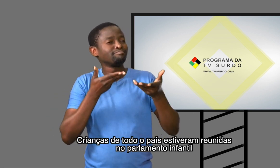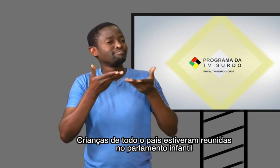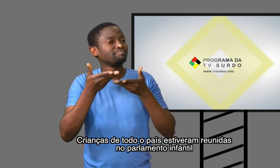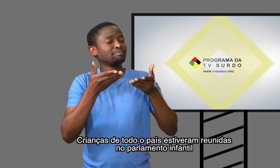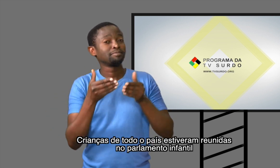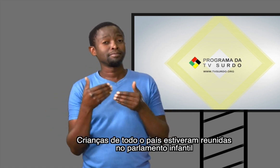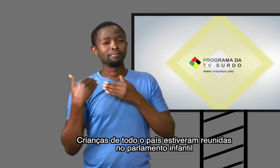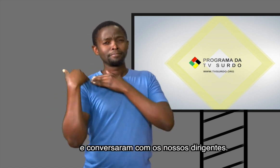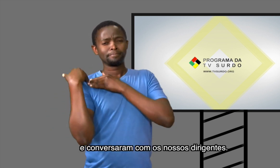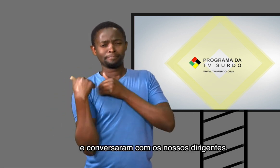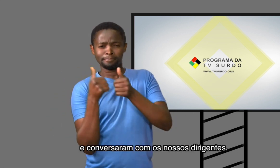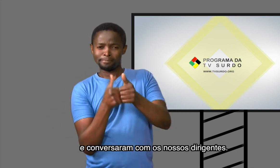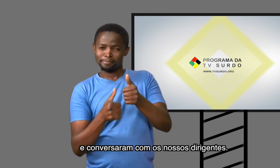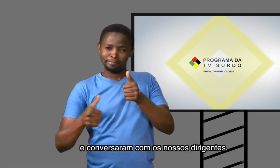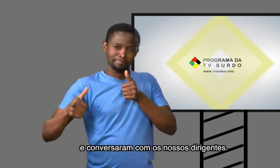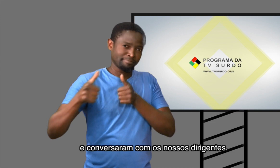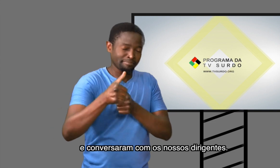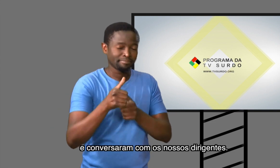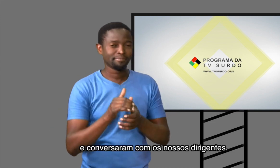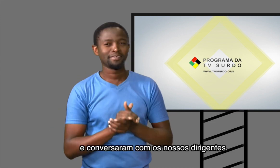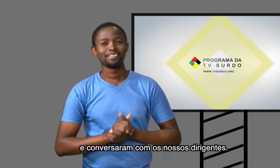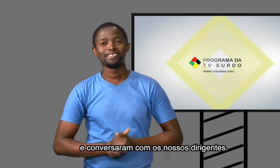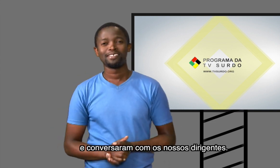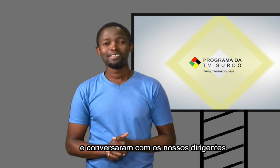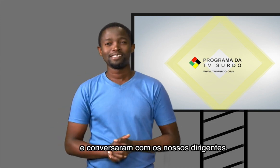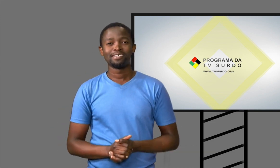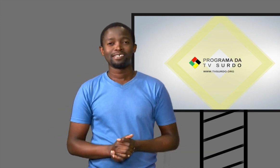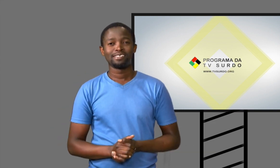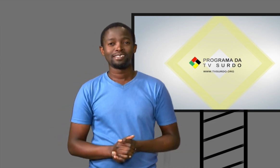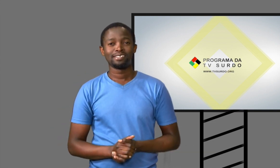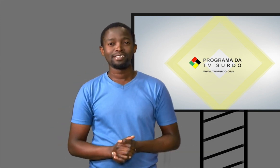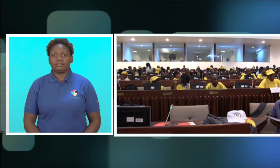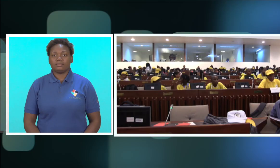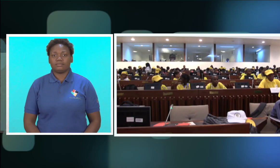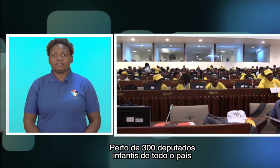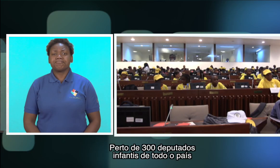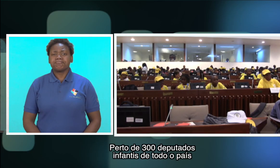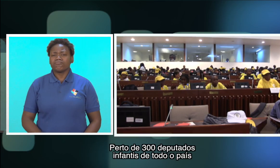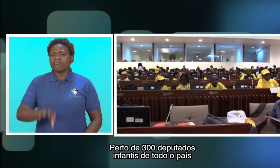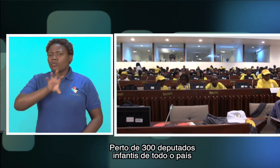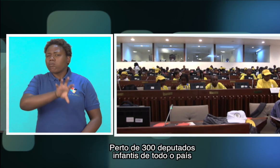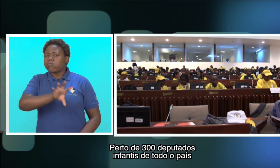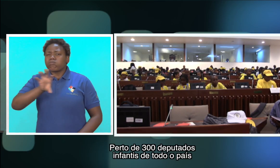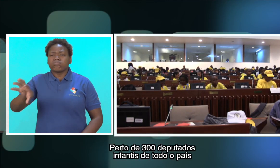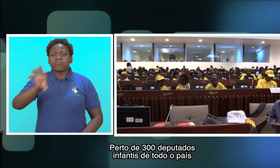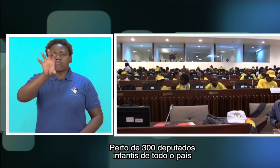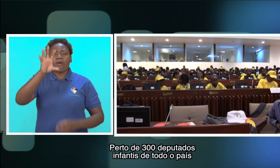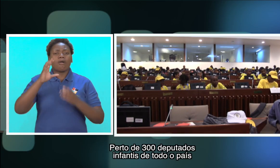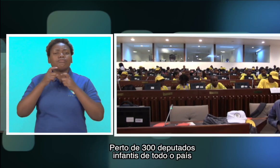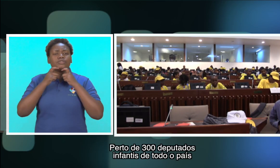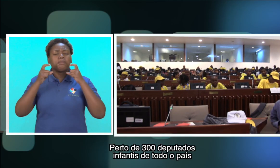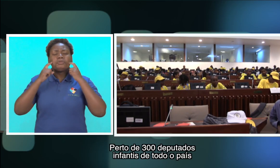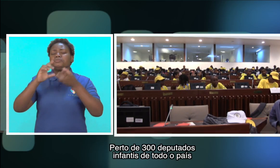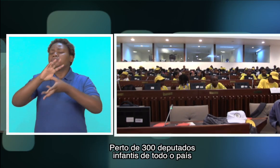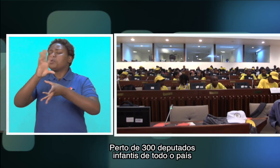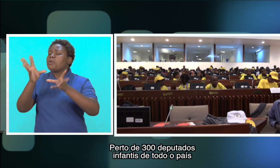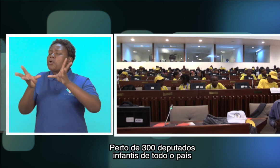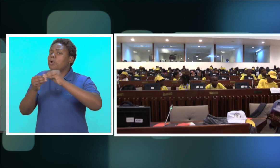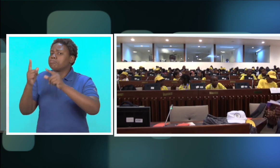Infantil e conversaram com os nossos dirigentes. Perto de 300 deputados infantis de todo o país